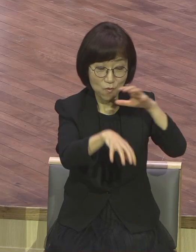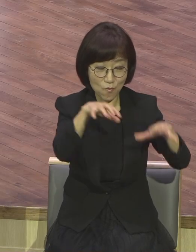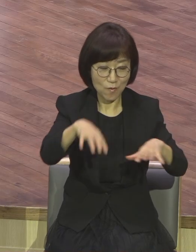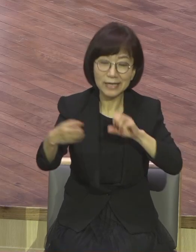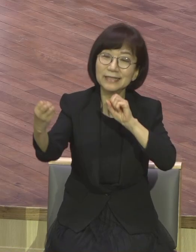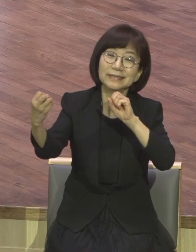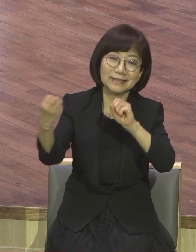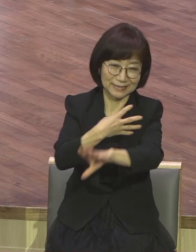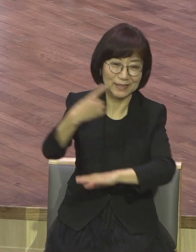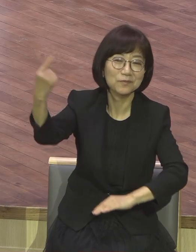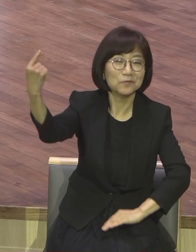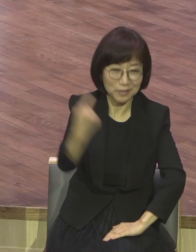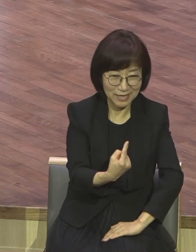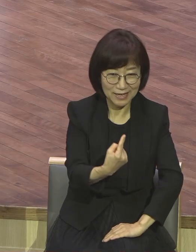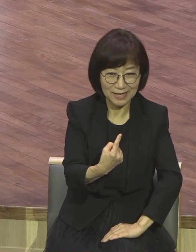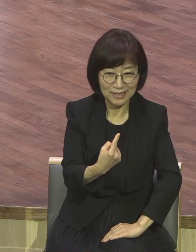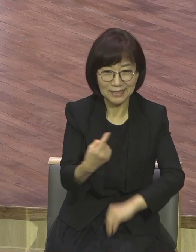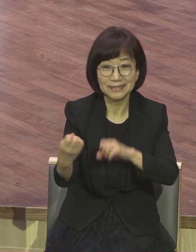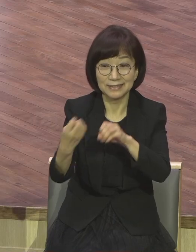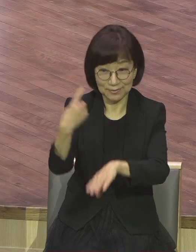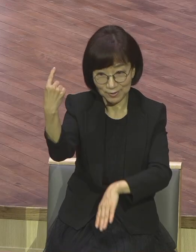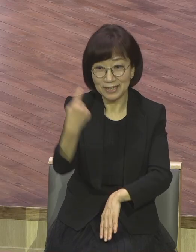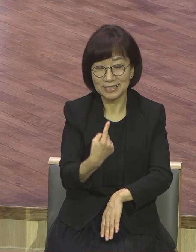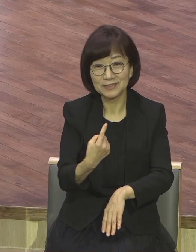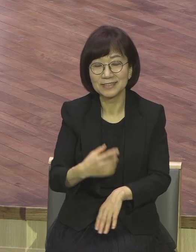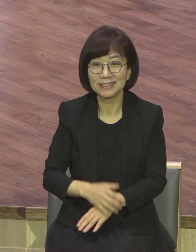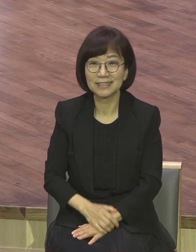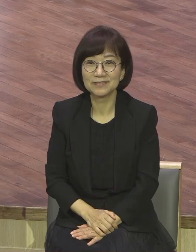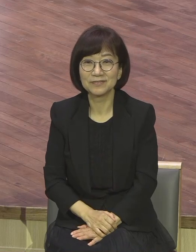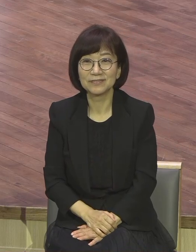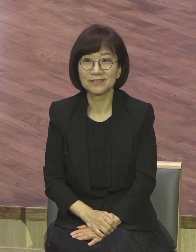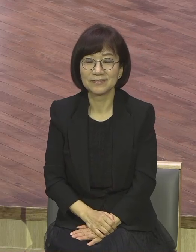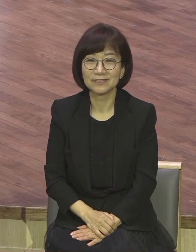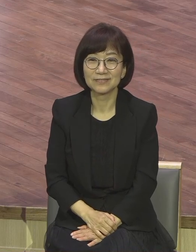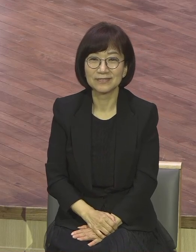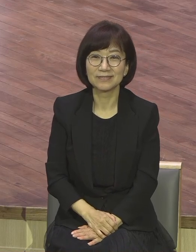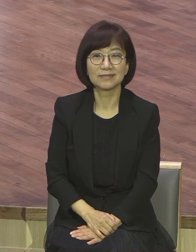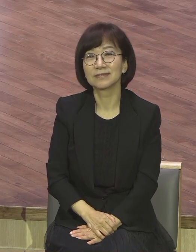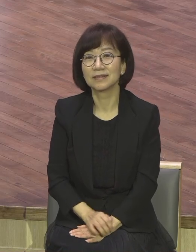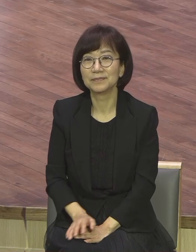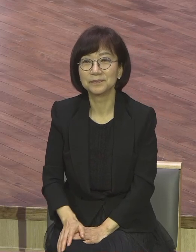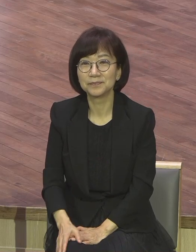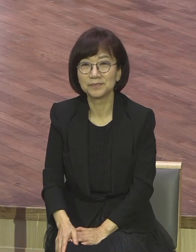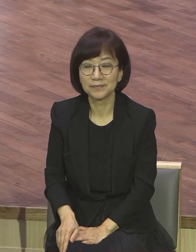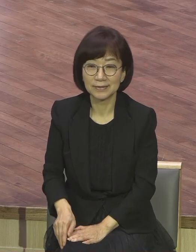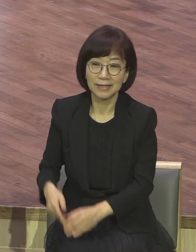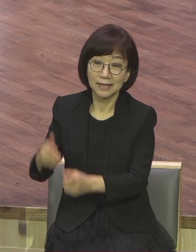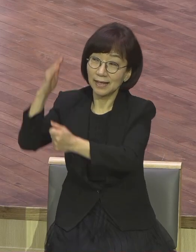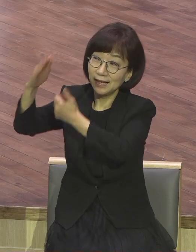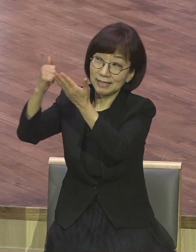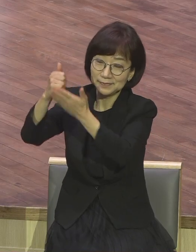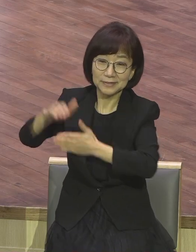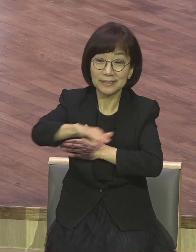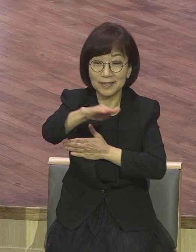삶의 현장에서 온다고 신기하게 신기하게 여러분 쓰신다고요. 하나님 누굴